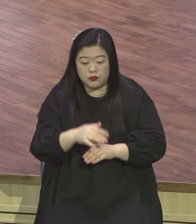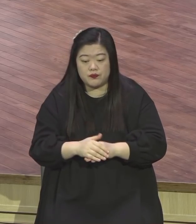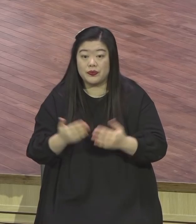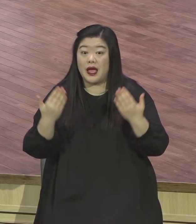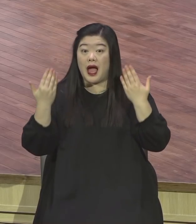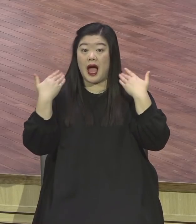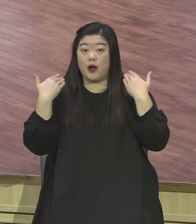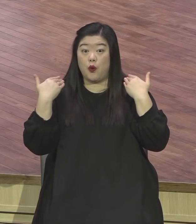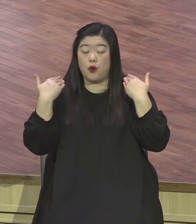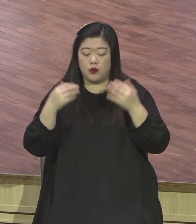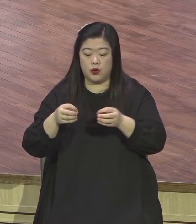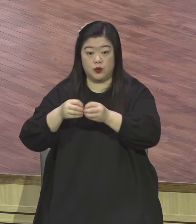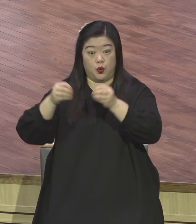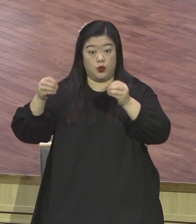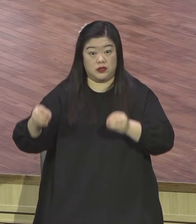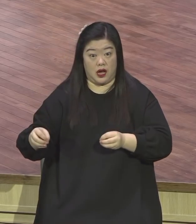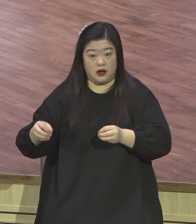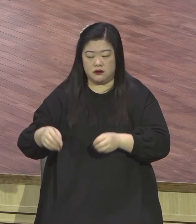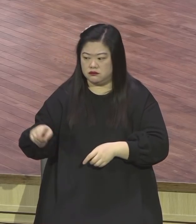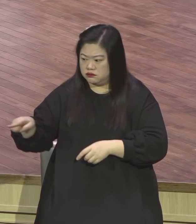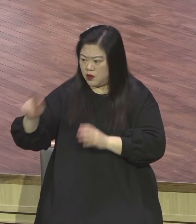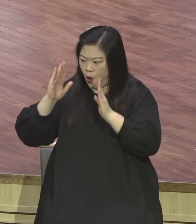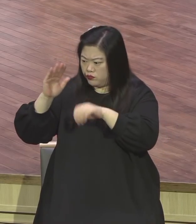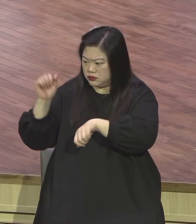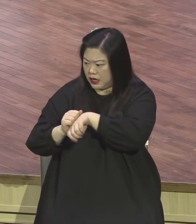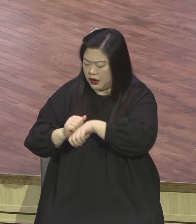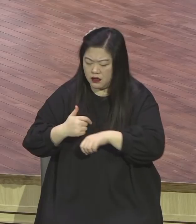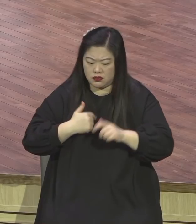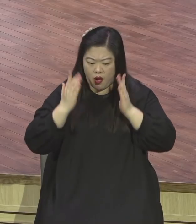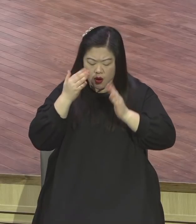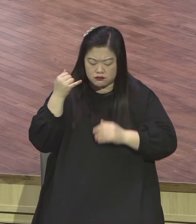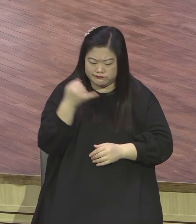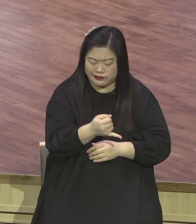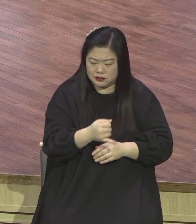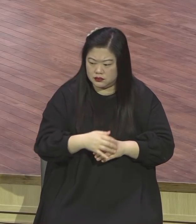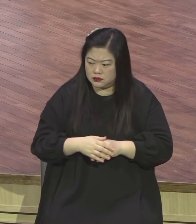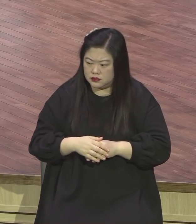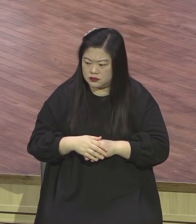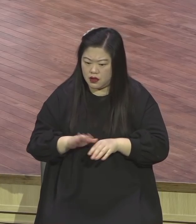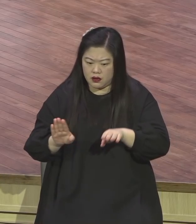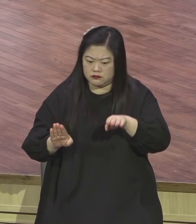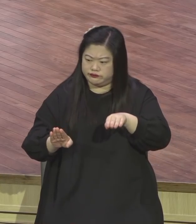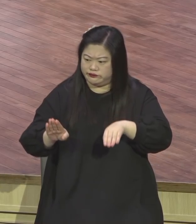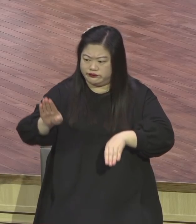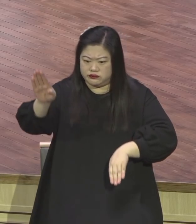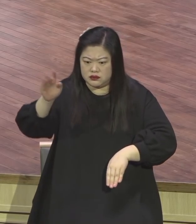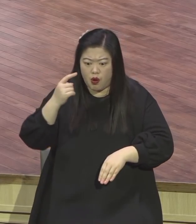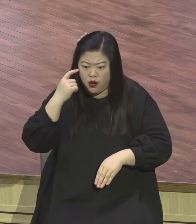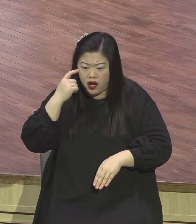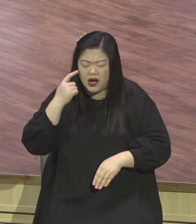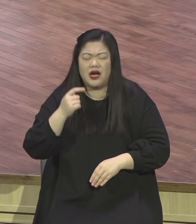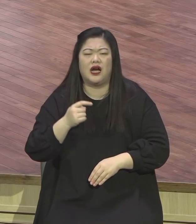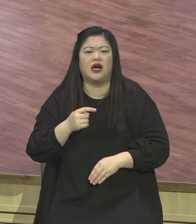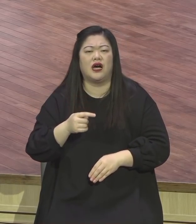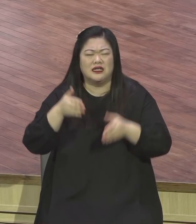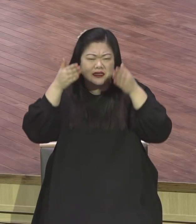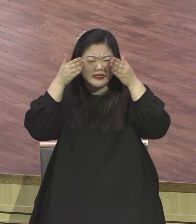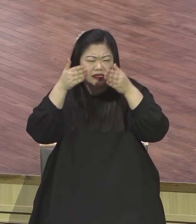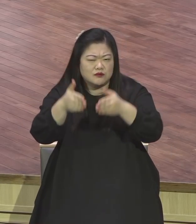왜 그래요? 선생님이 말씀하시는 시간마다 그 시간 집중하지 못했다는 거예요. 그것을 자기 것으로